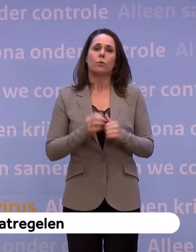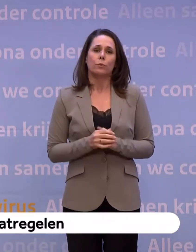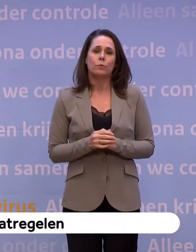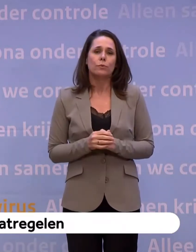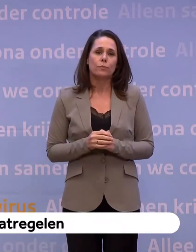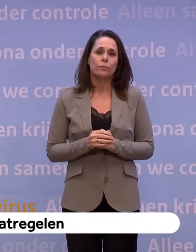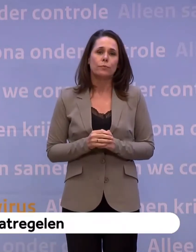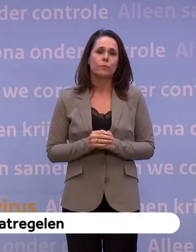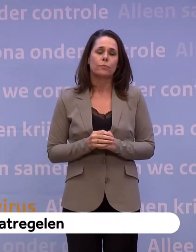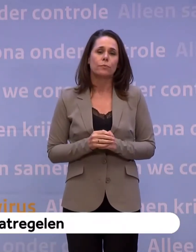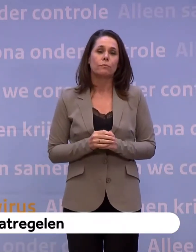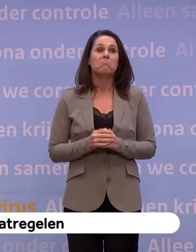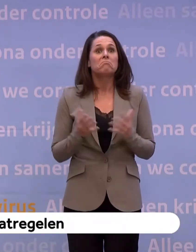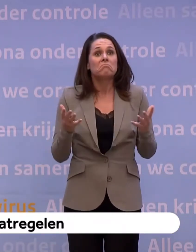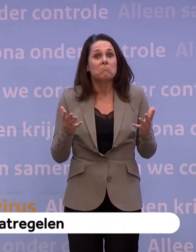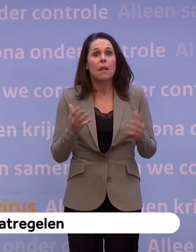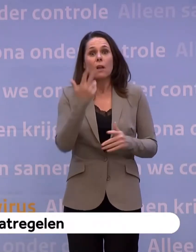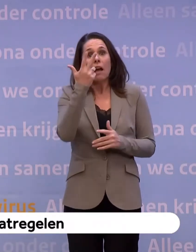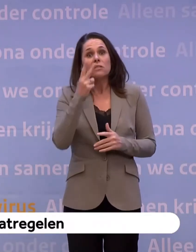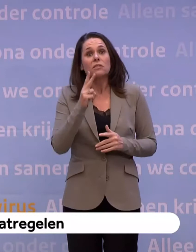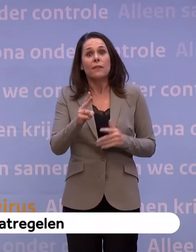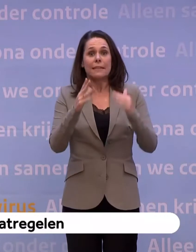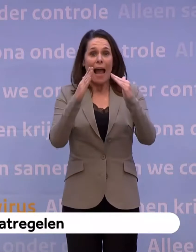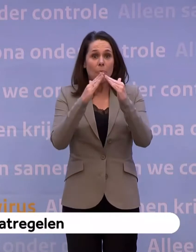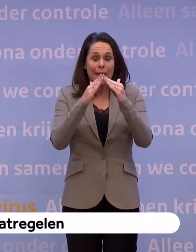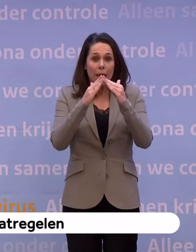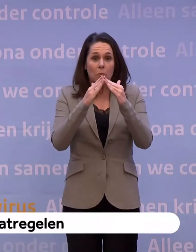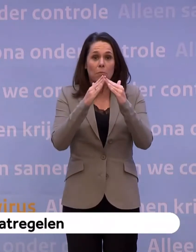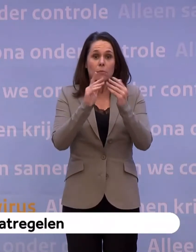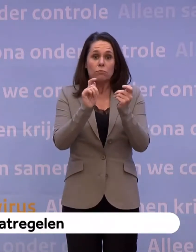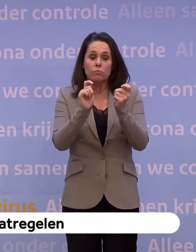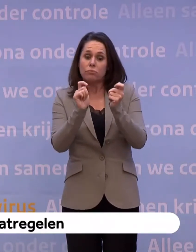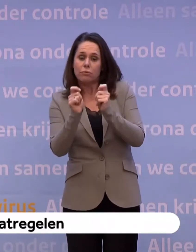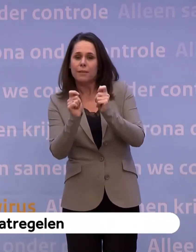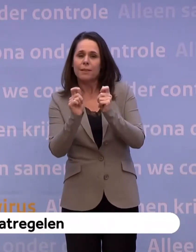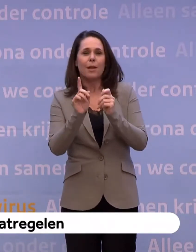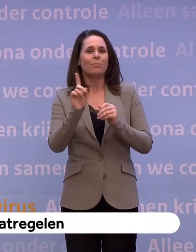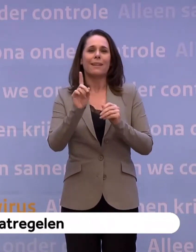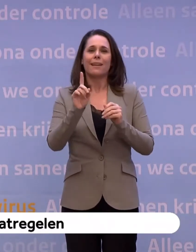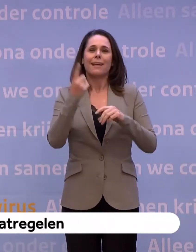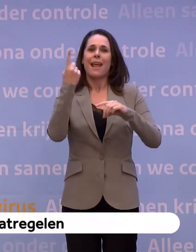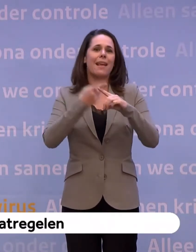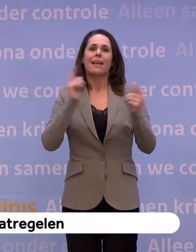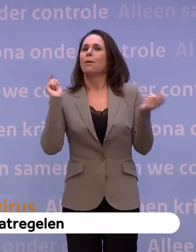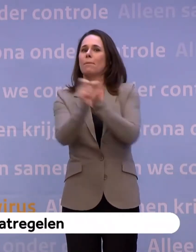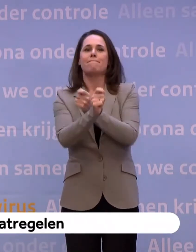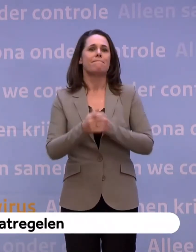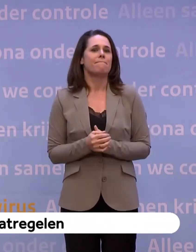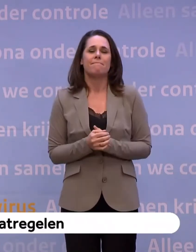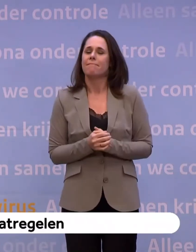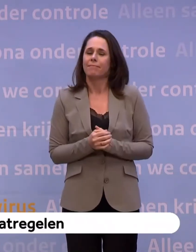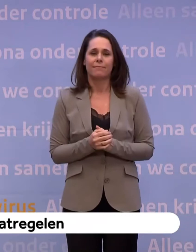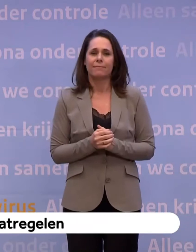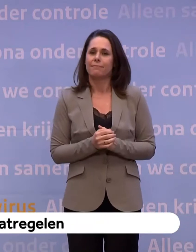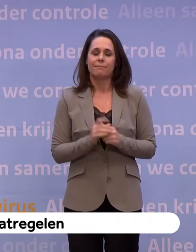op 28 april al stappen kunnen zetten, gaat het ploket echt niet in één keer helemaal open. We zullen met